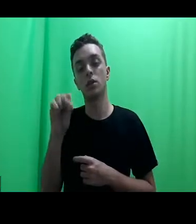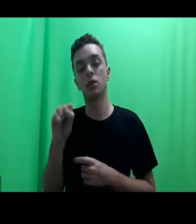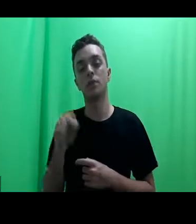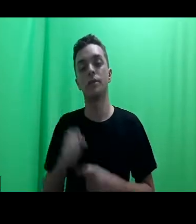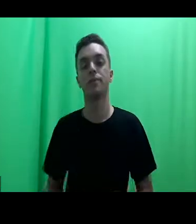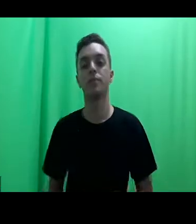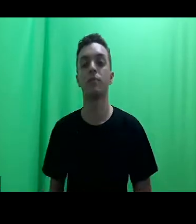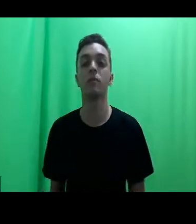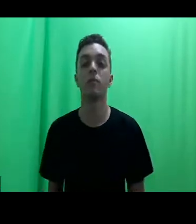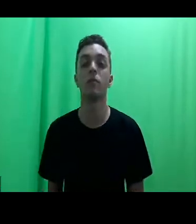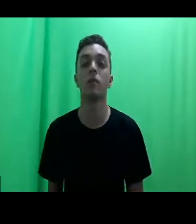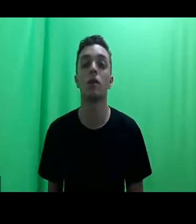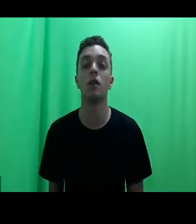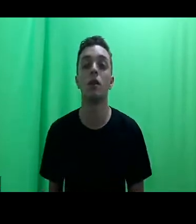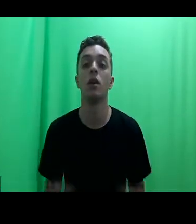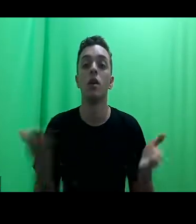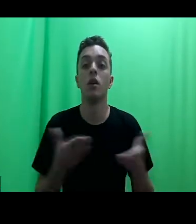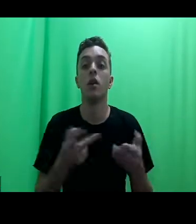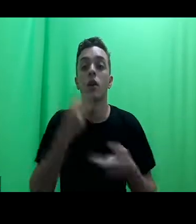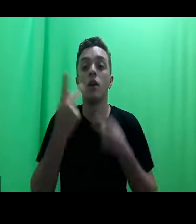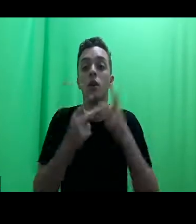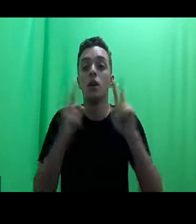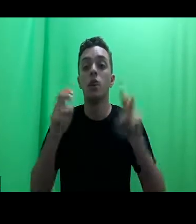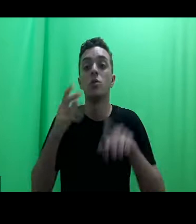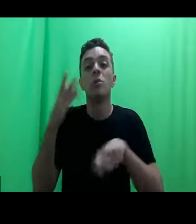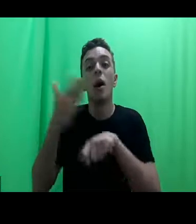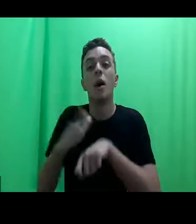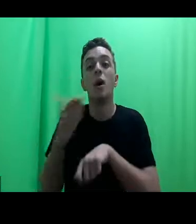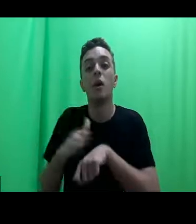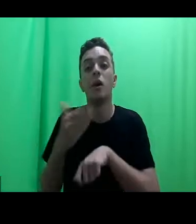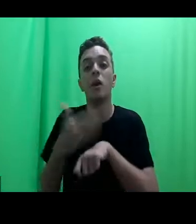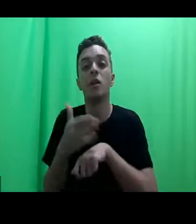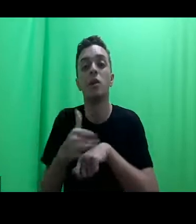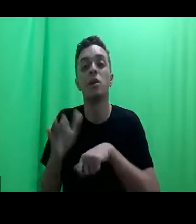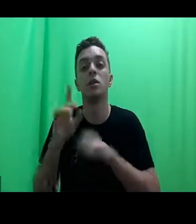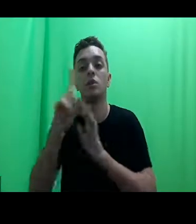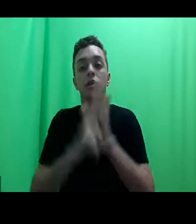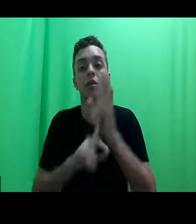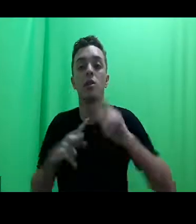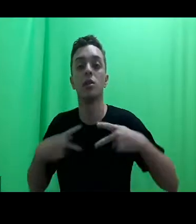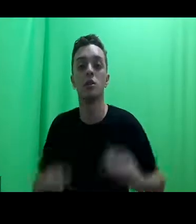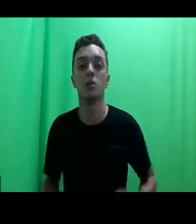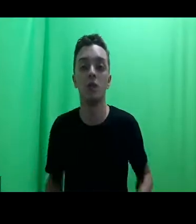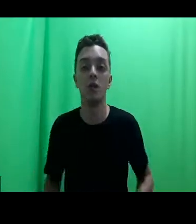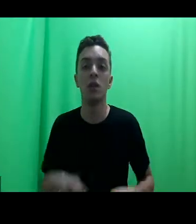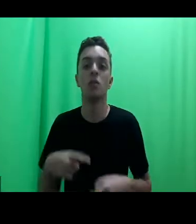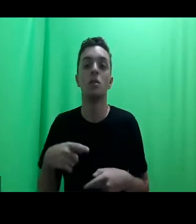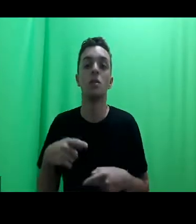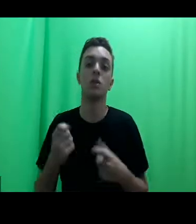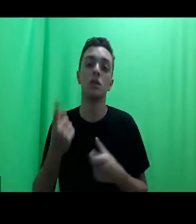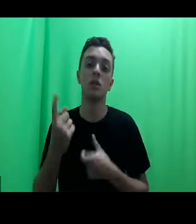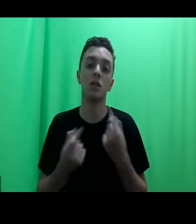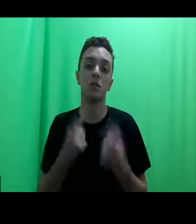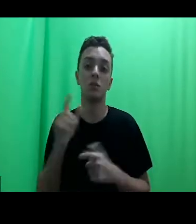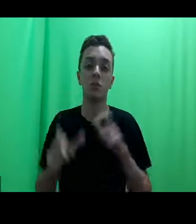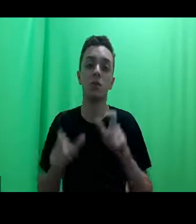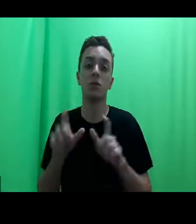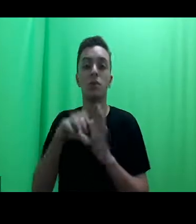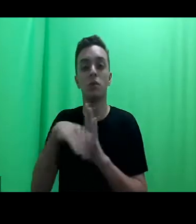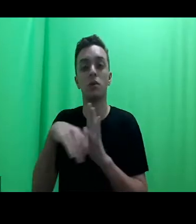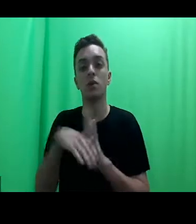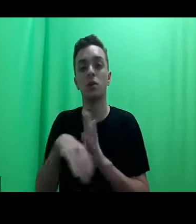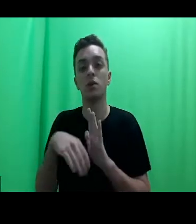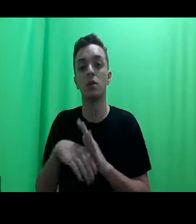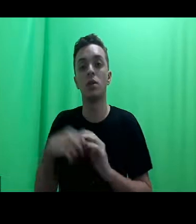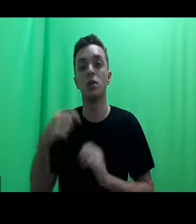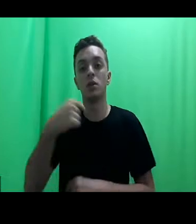eu queria falar um pouco sobre as práticas de mobilização do direito e dos direitos humanos e de alguns contornos conceituais que eu e Flávia